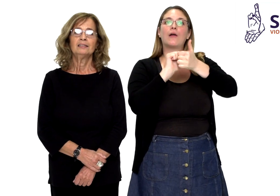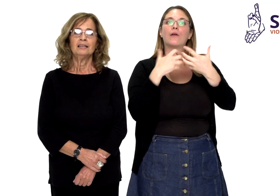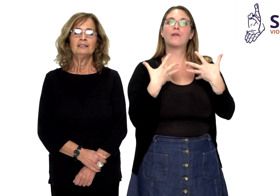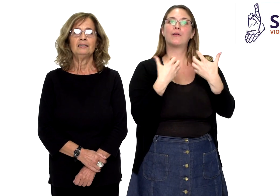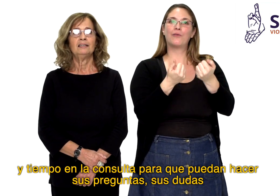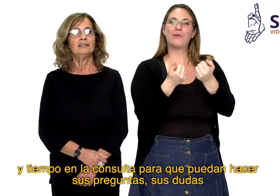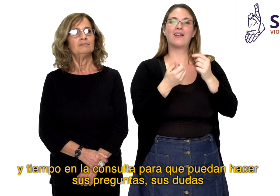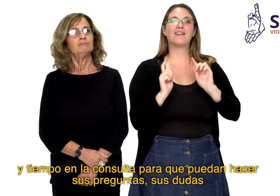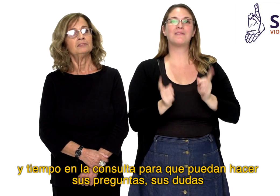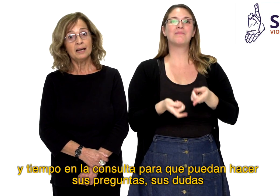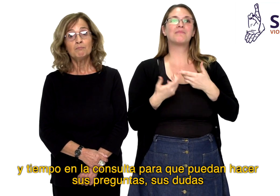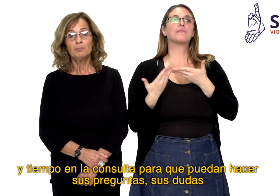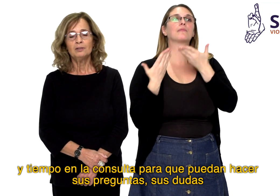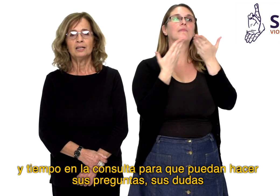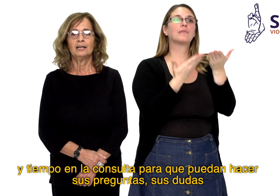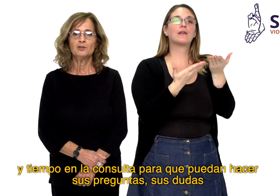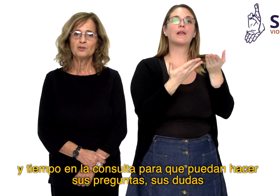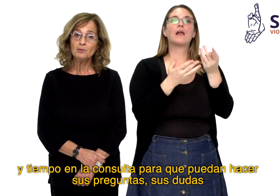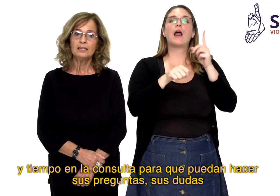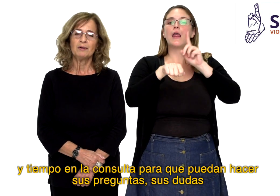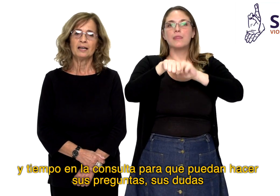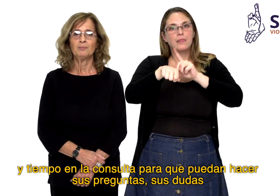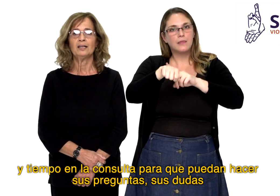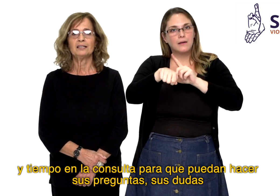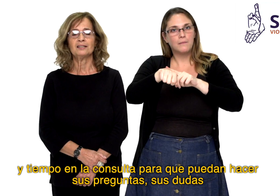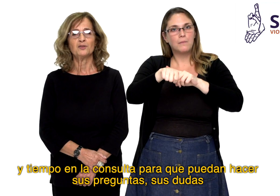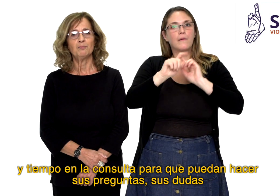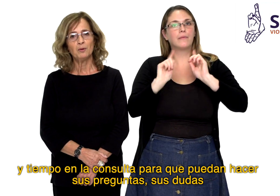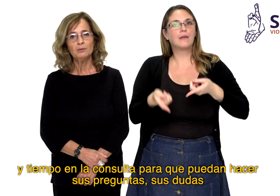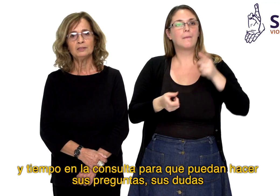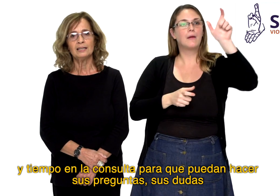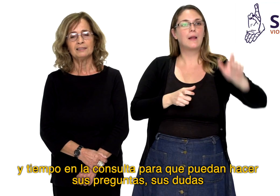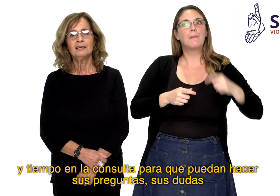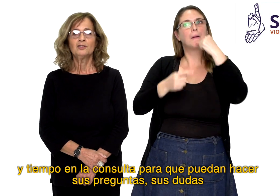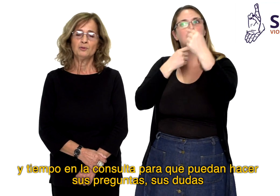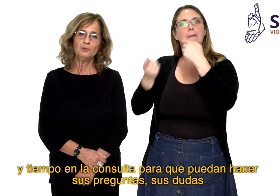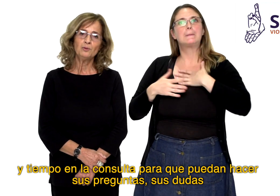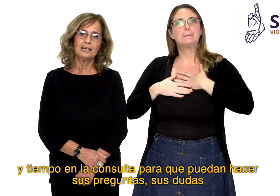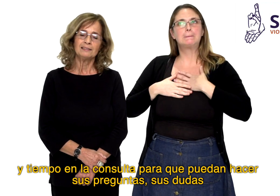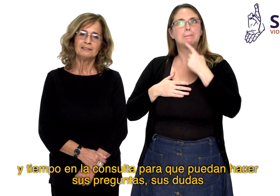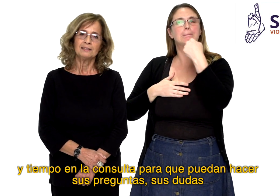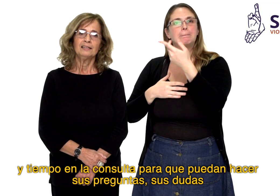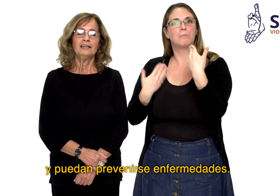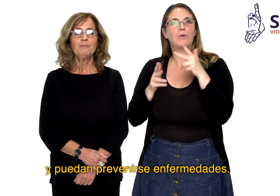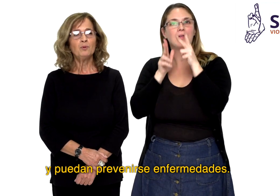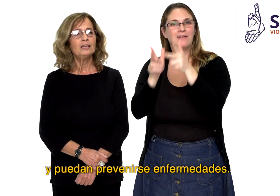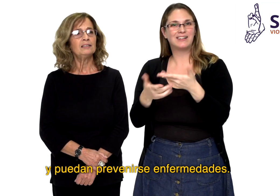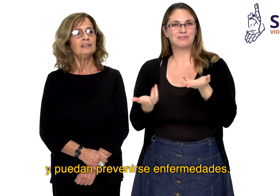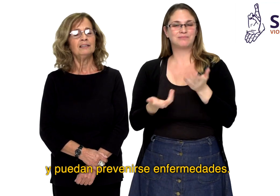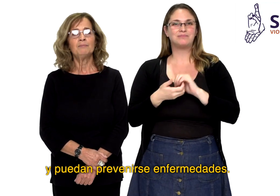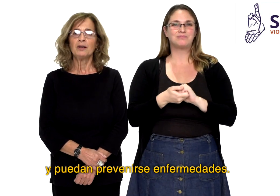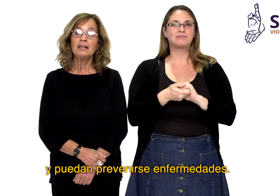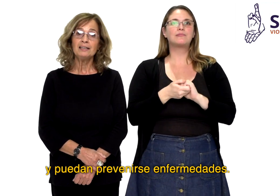y tiempo en la consulta para que puedan hacer sus preguntas, sus dudas y